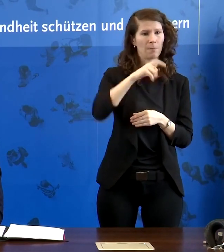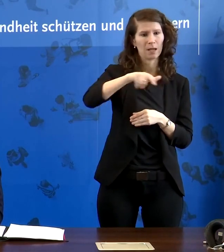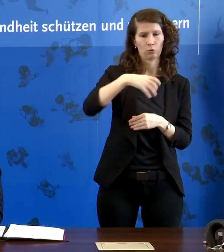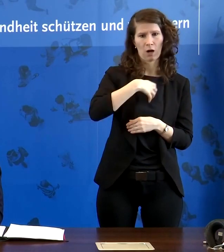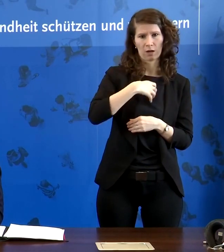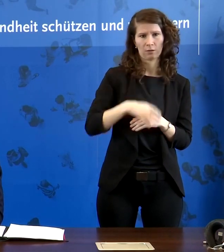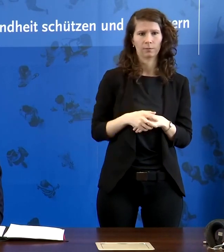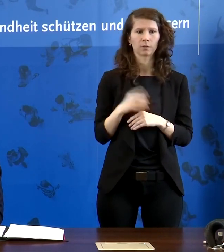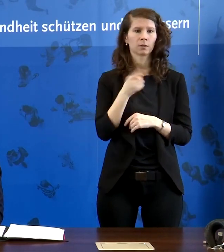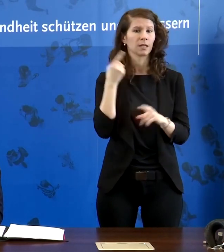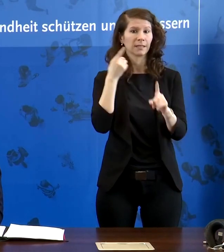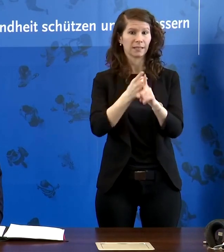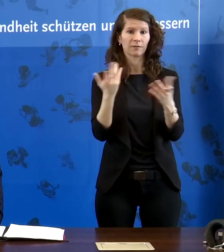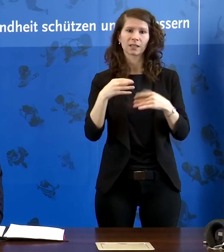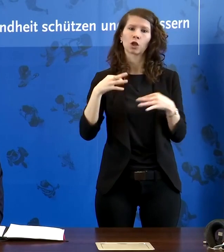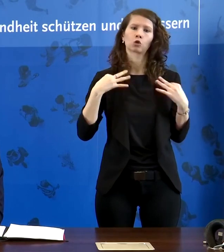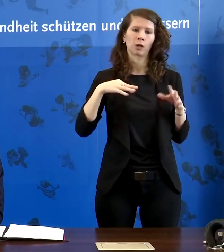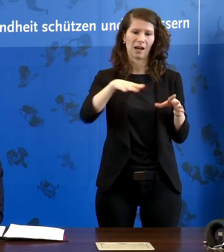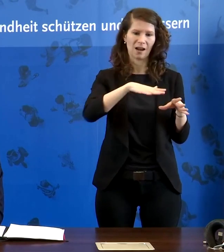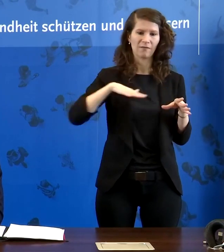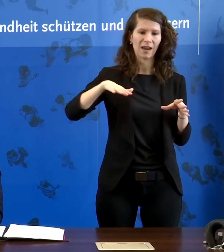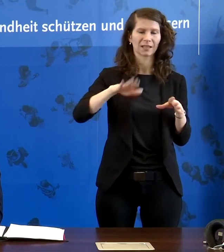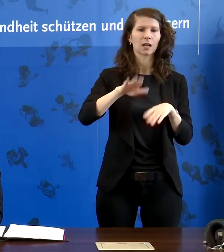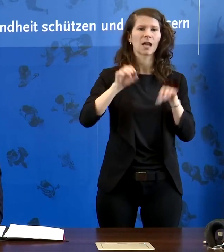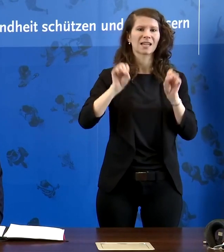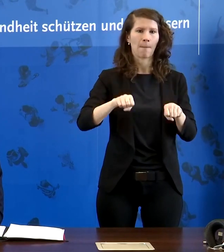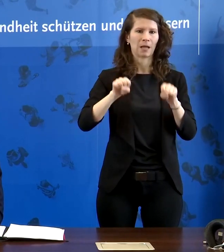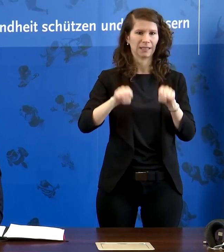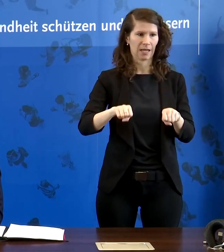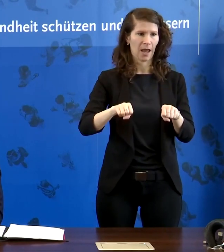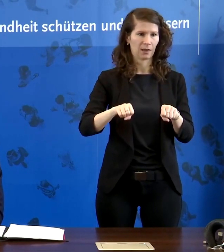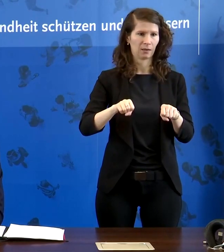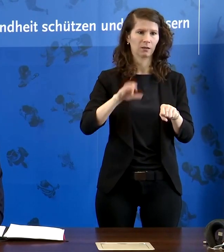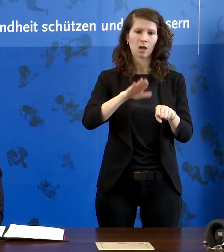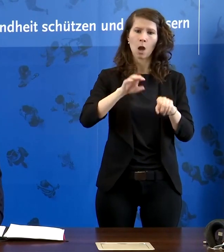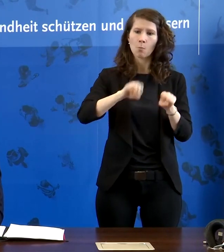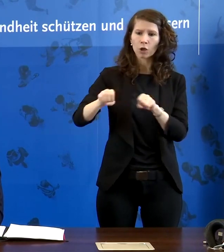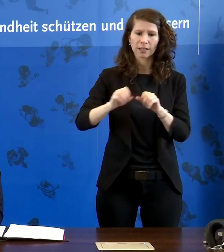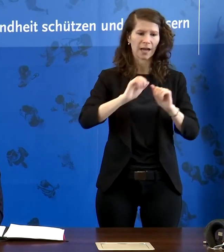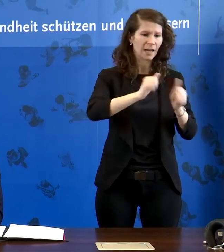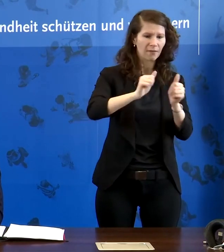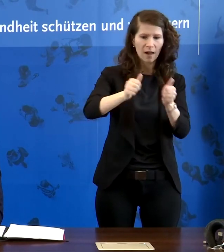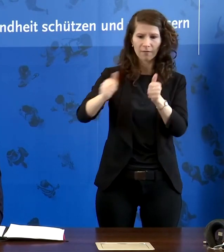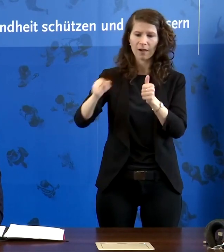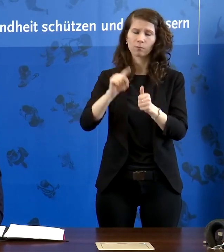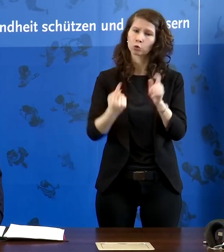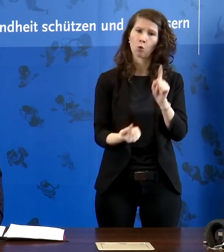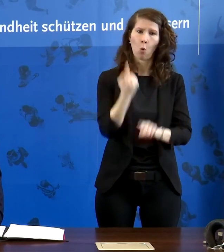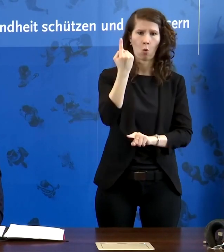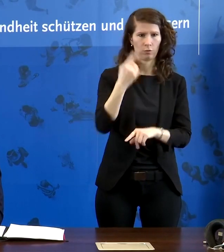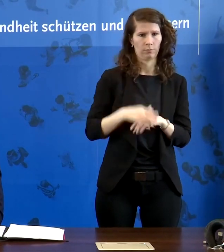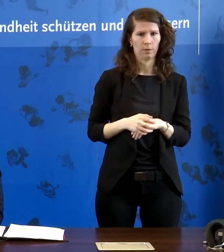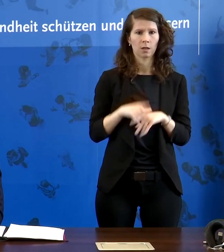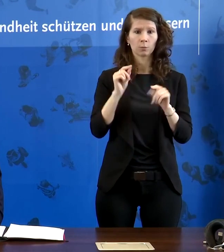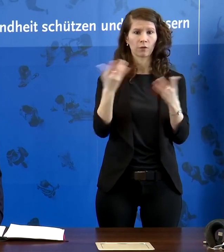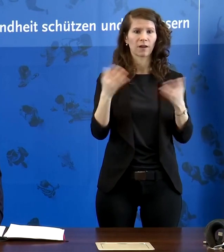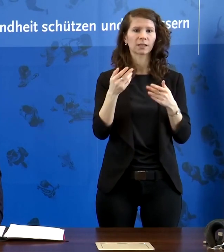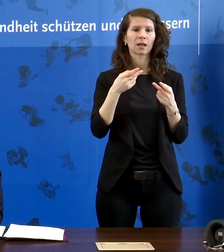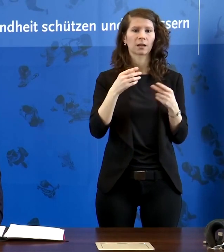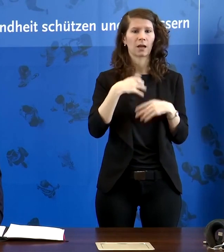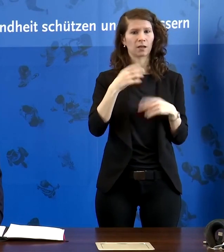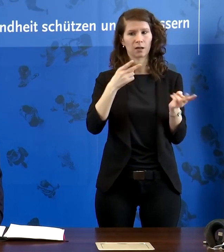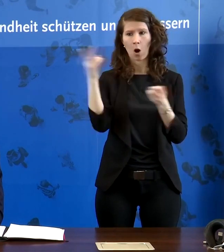Kapazitäten des Gesundheitswesens so hoch wie möglich zu fahren, uns vorzubereiten, das heißt die Kliniken sich vorbereiten